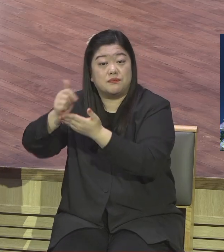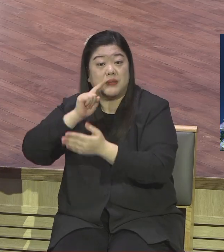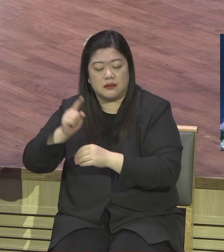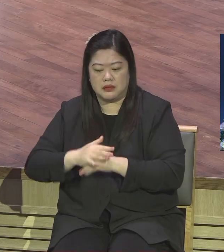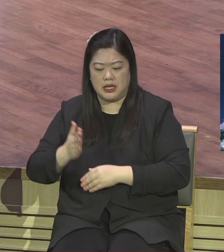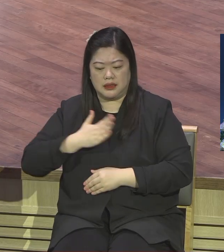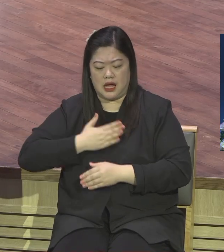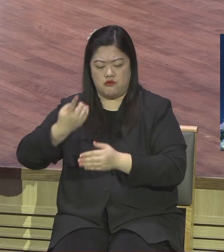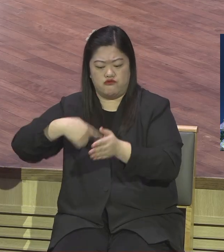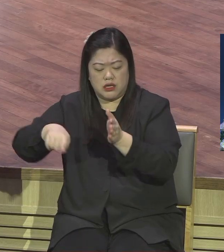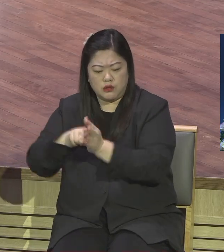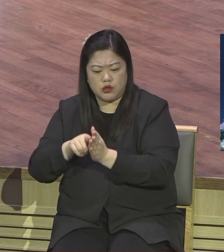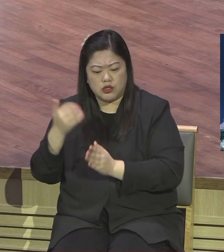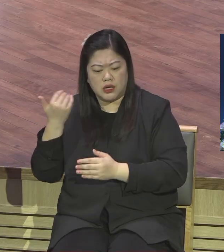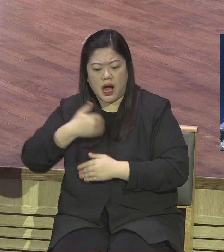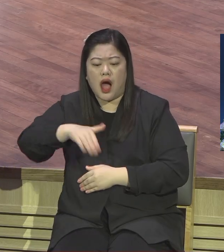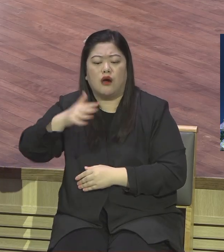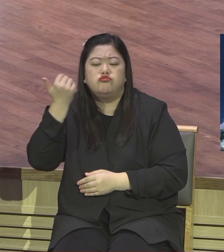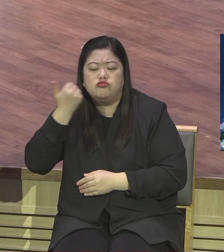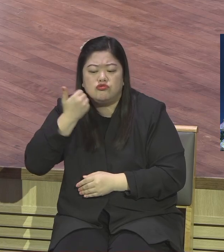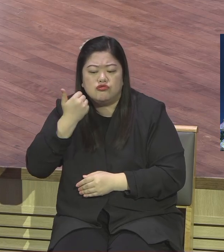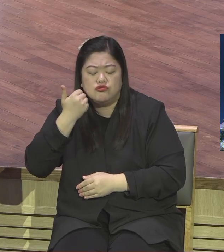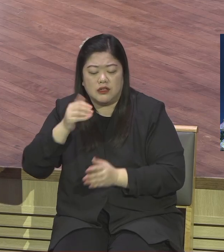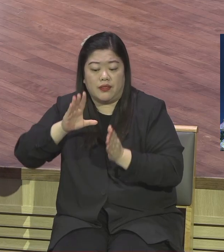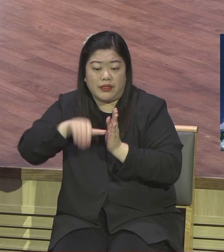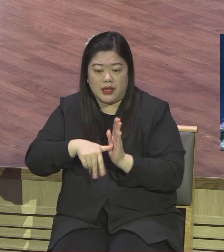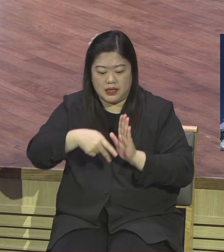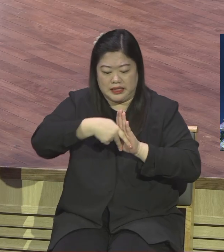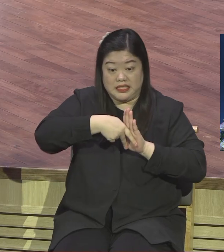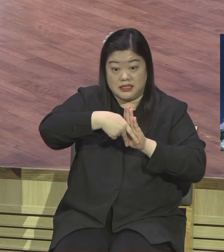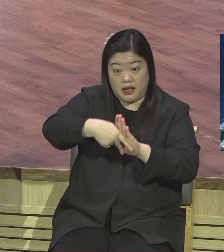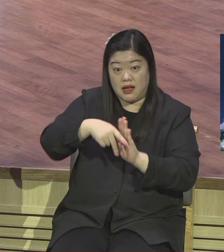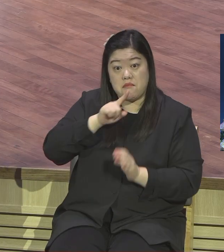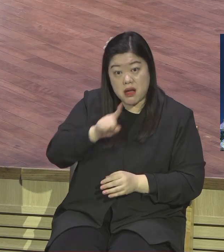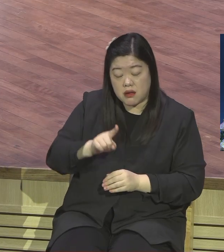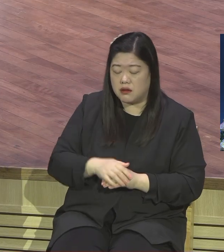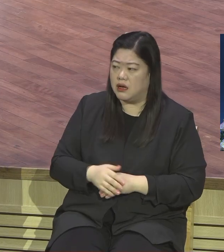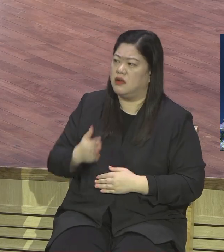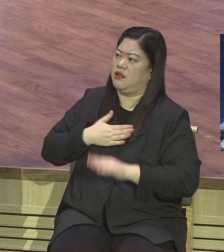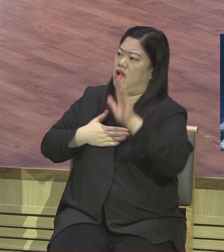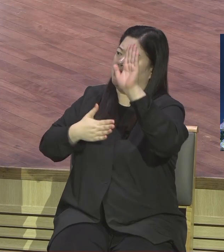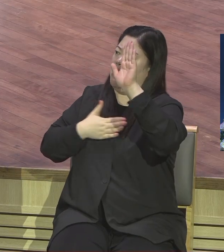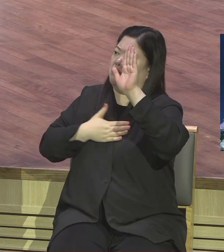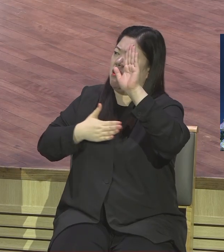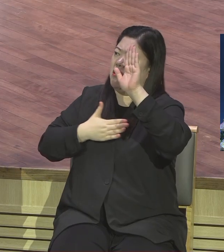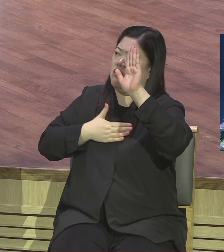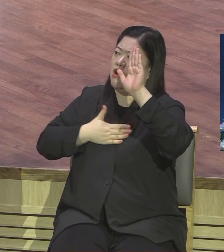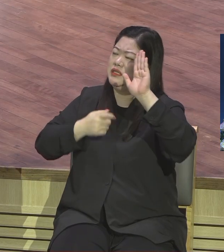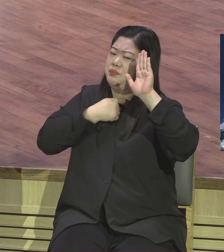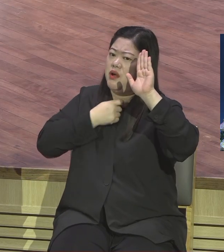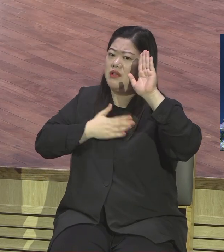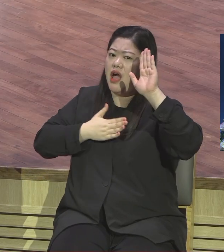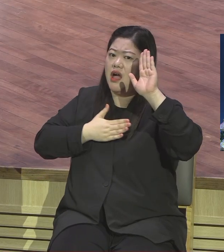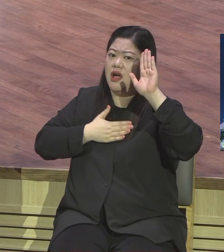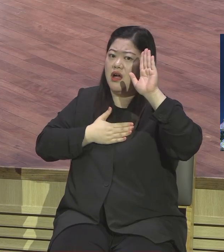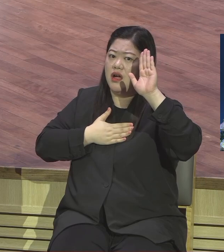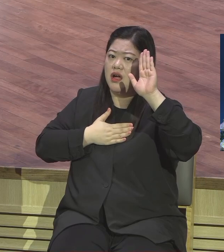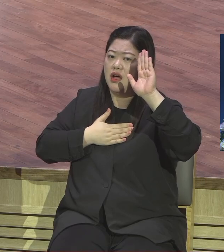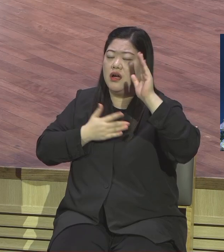내가 여기 있나이다 이사회의 고백이 이 고백이 우리 예원교의 성도 고백되기 바랍니다 나를 보내십시오 내가